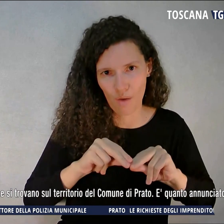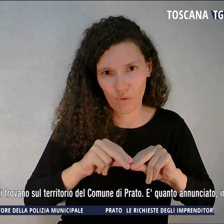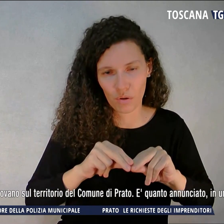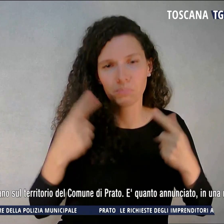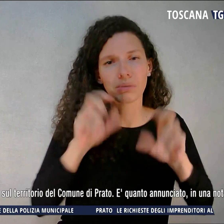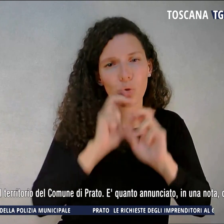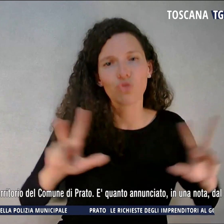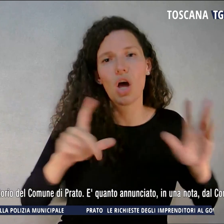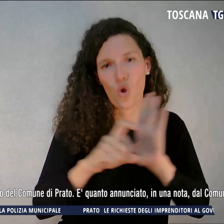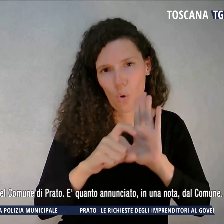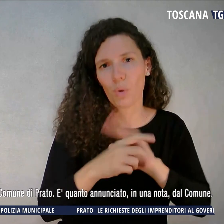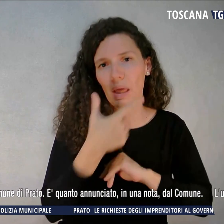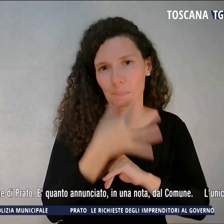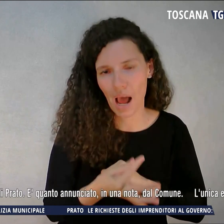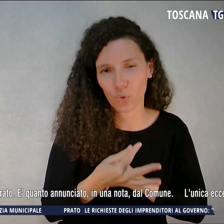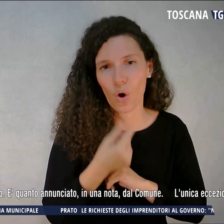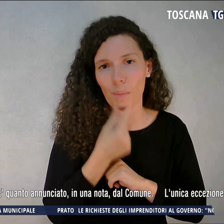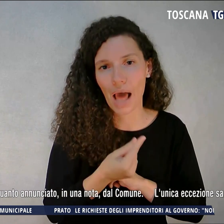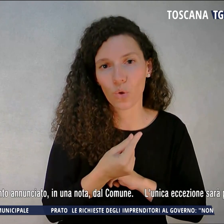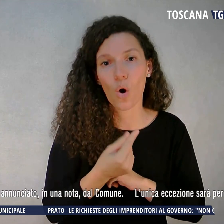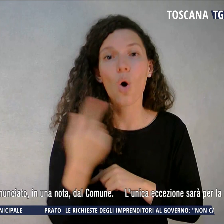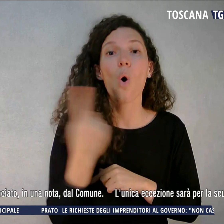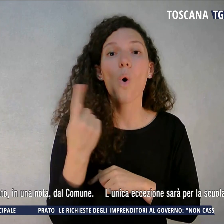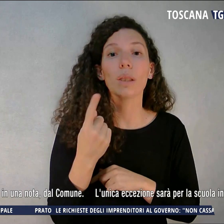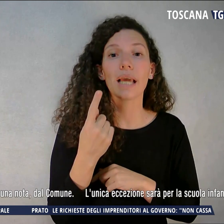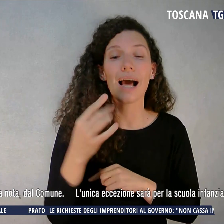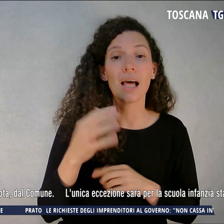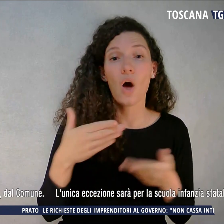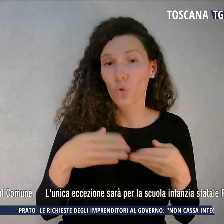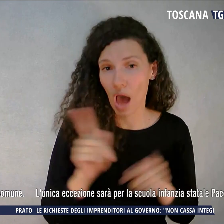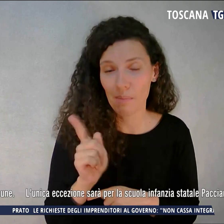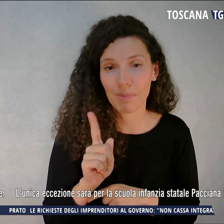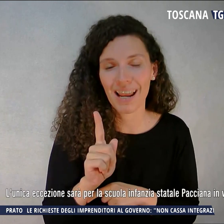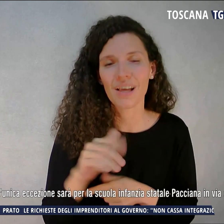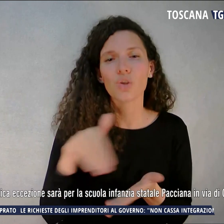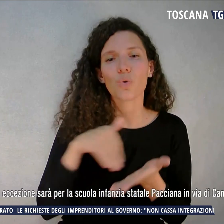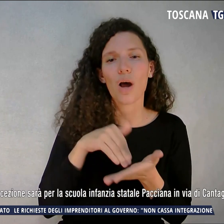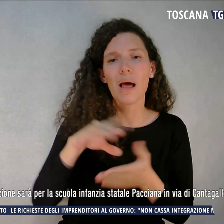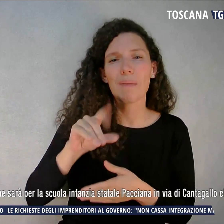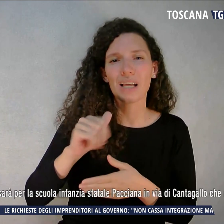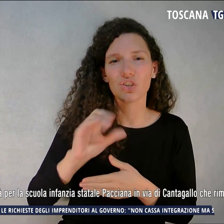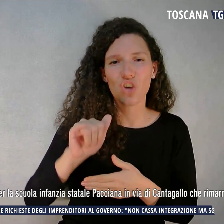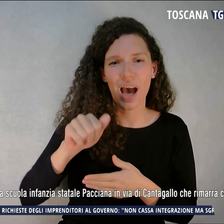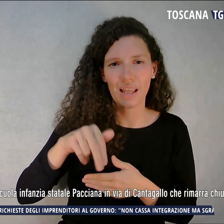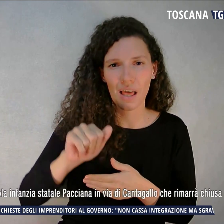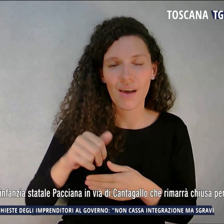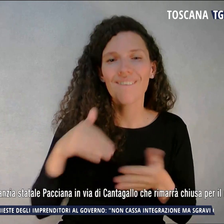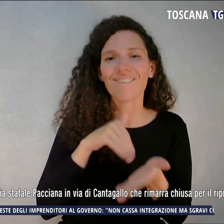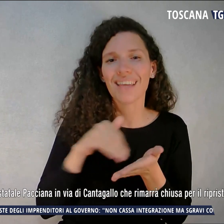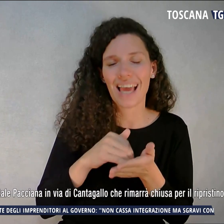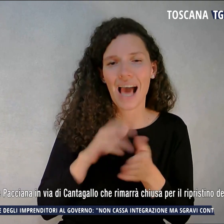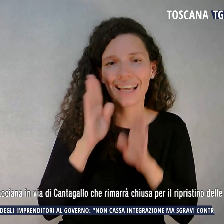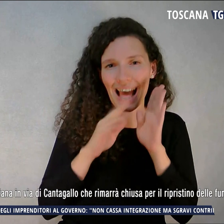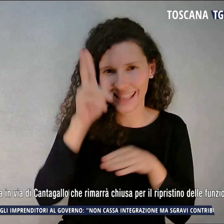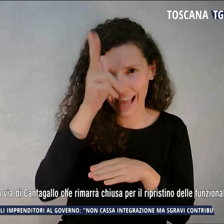l'unica eccezione sarà per la scuola infanzia statale Pacciana in via di Cantagallo, che rimarrà chiusa per il ripristino delle funzionalità